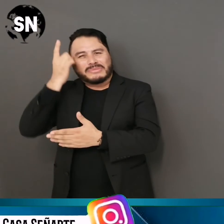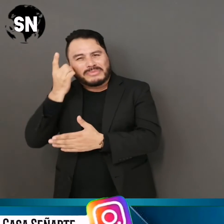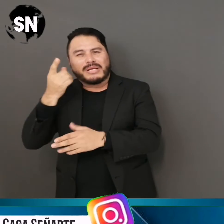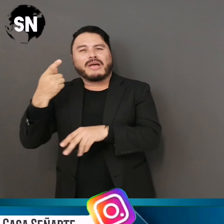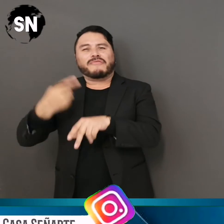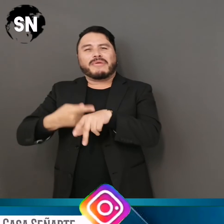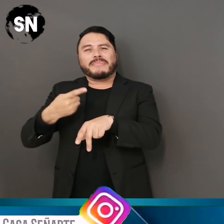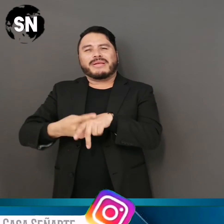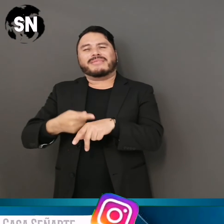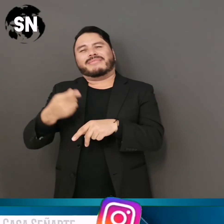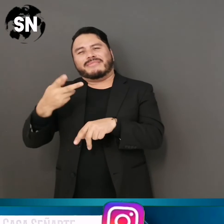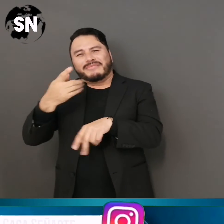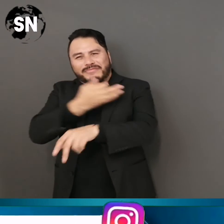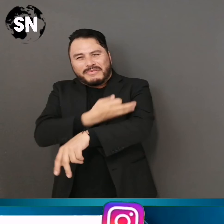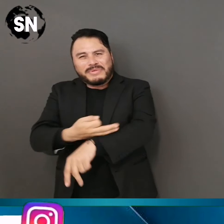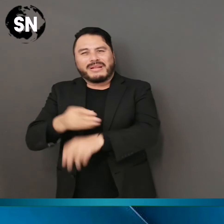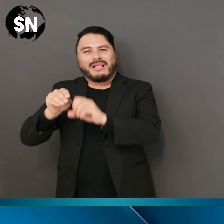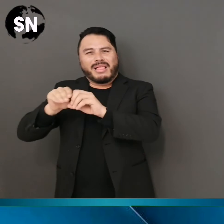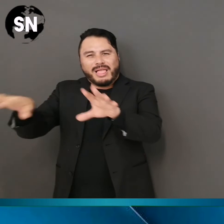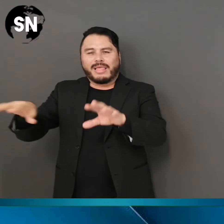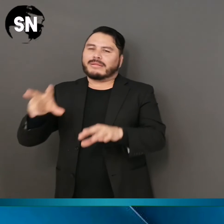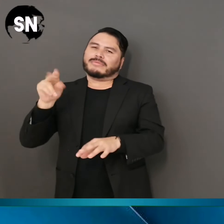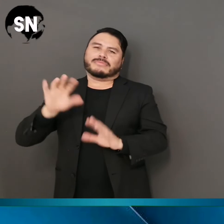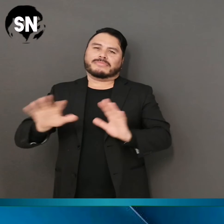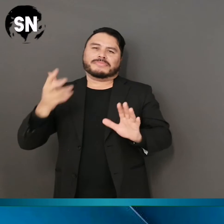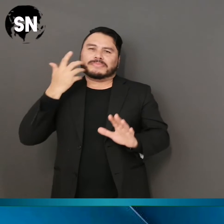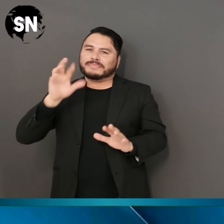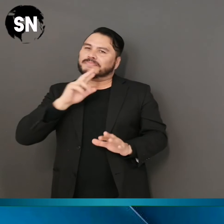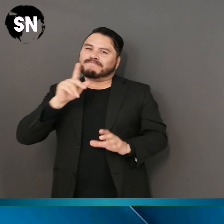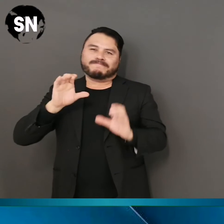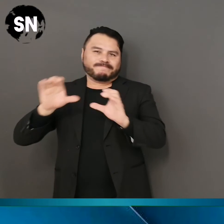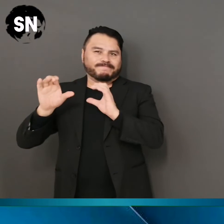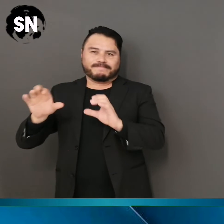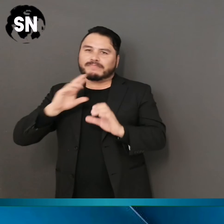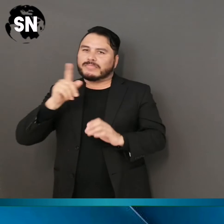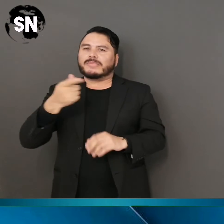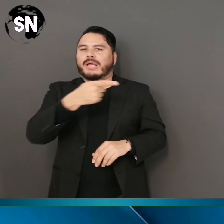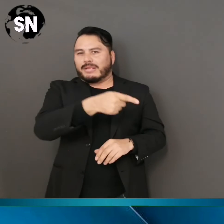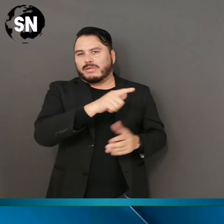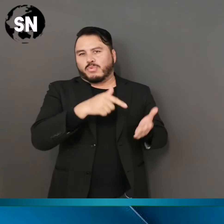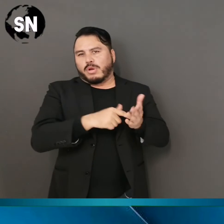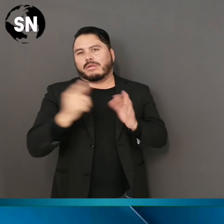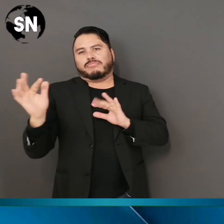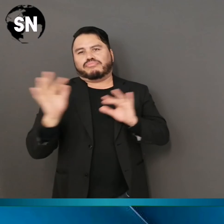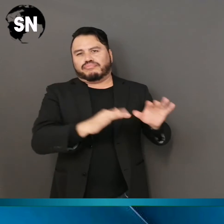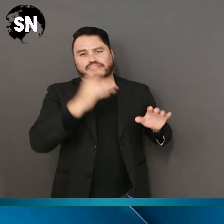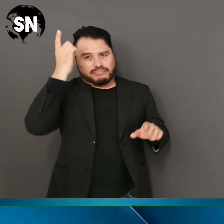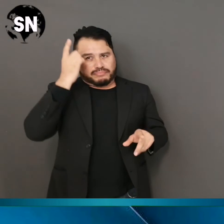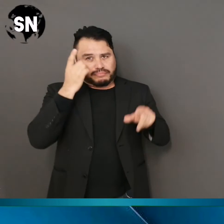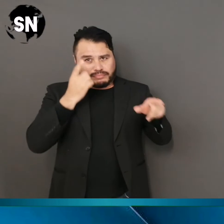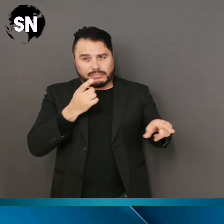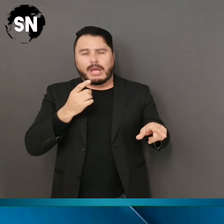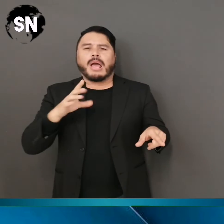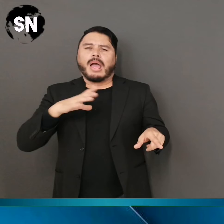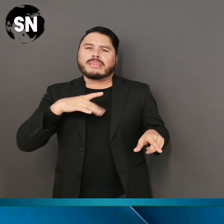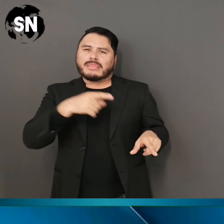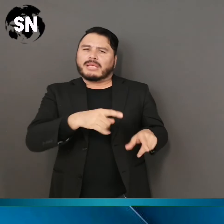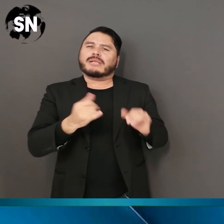riesgo para sus familiares. Los trabajadores además cuentan con los servicios de hospedaje, alimentación, lavandería,